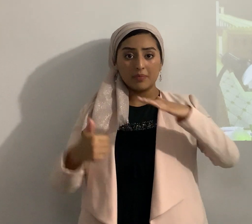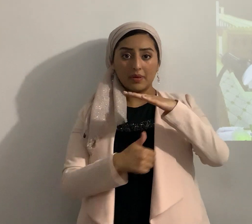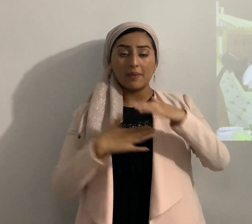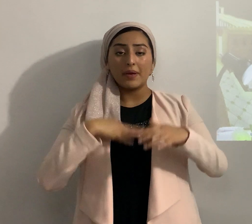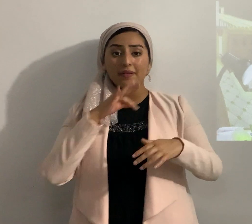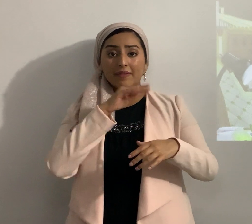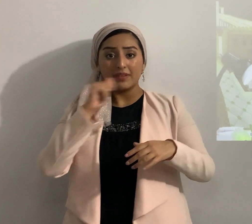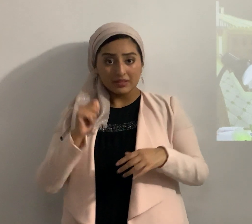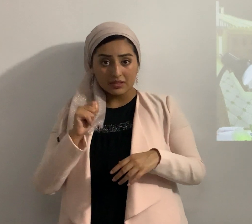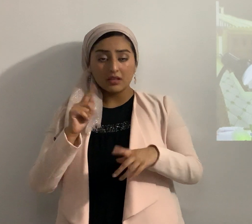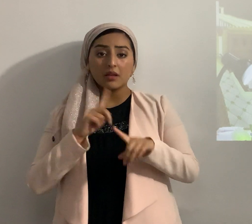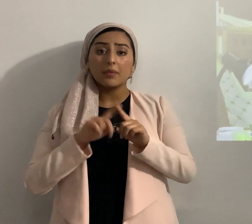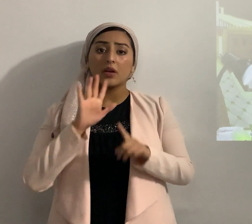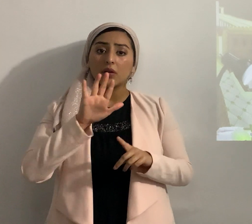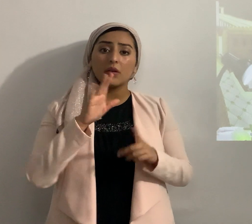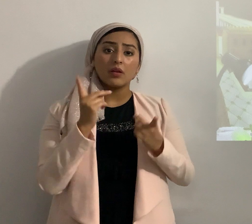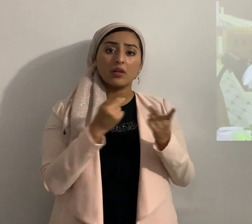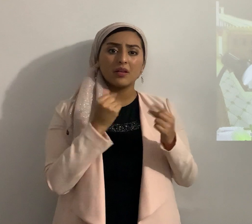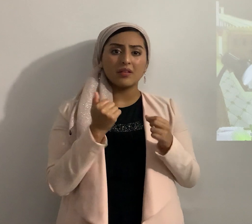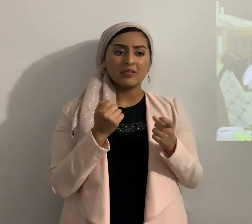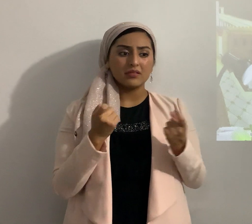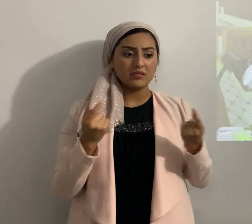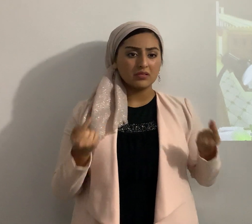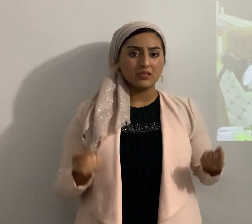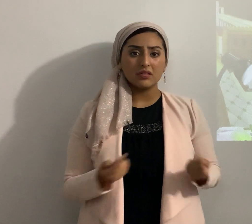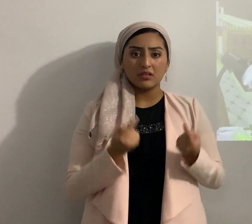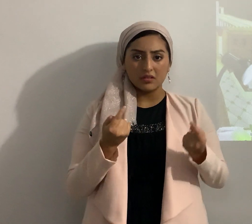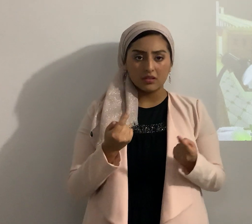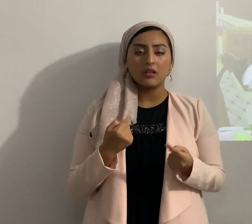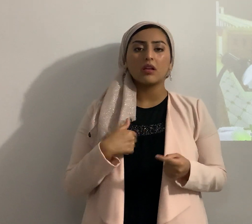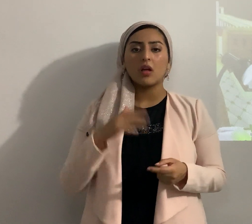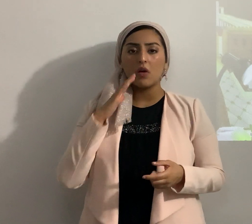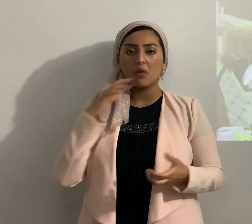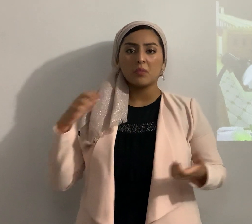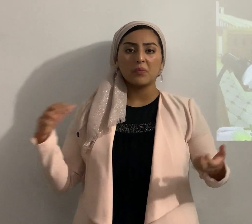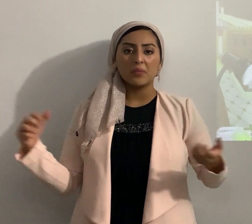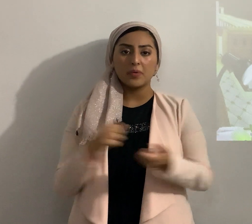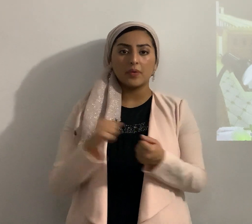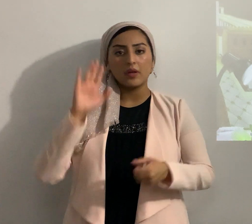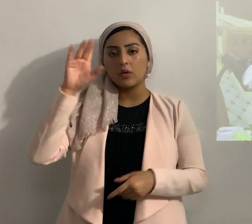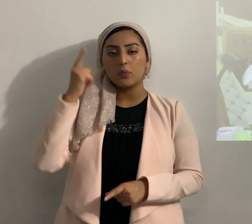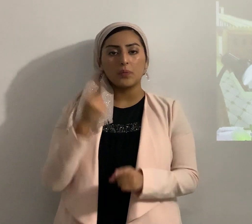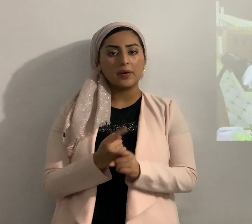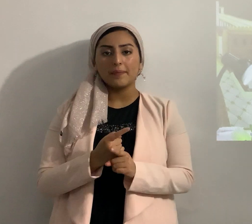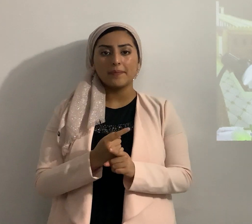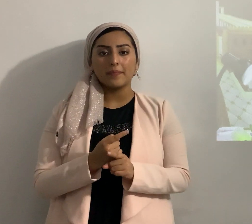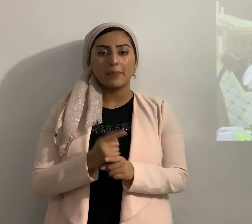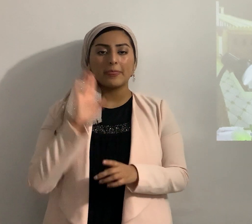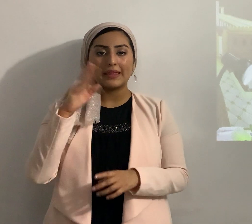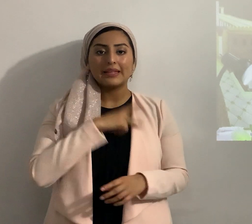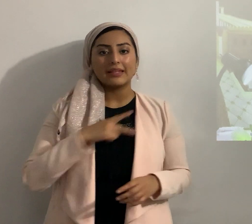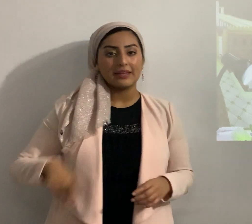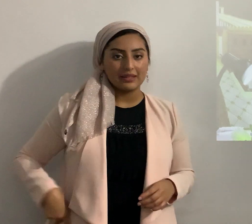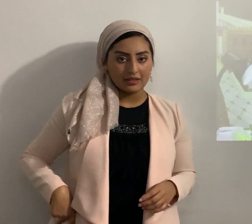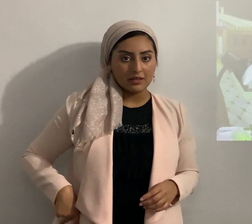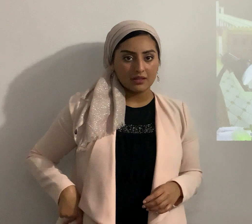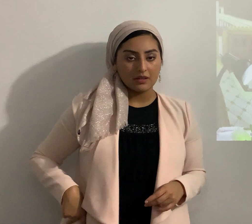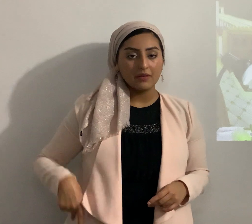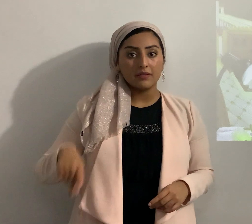tierra pero estás haciendo abominación te voy a destruir él es justo él es el rey se dan cuenta